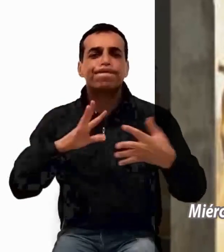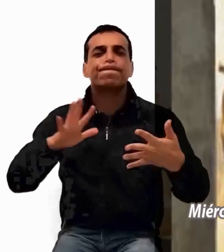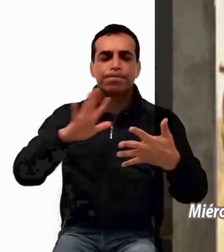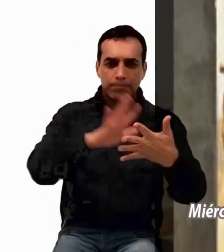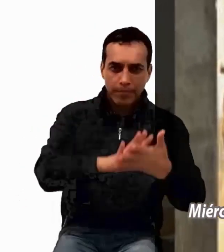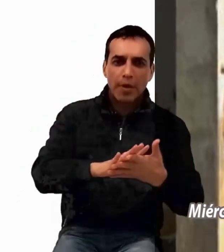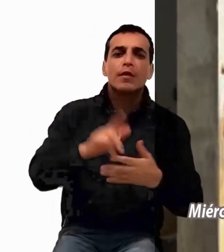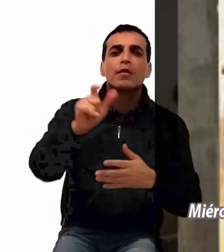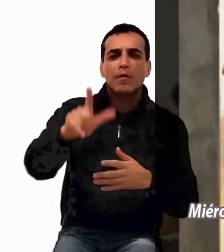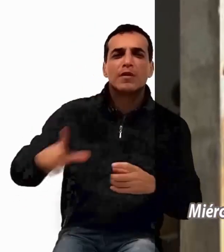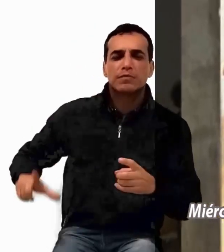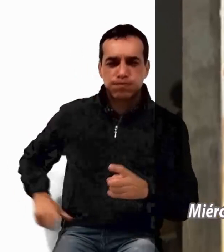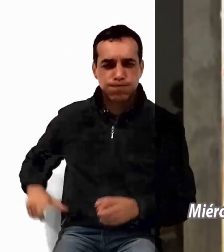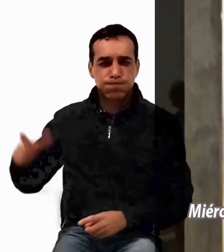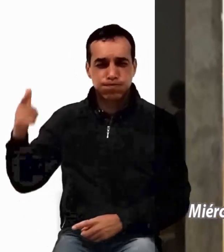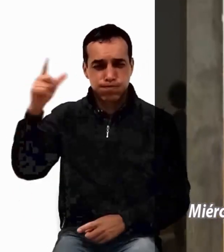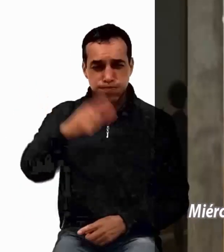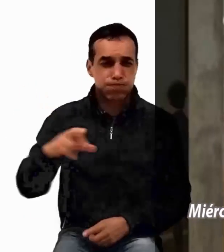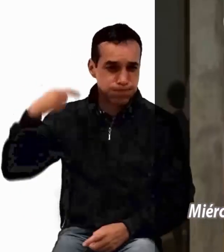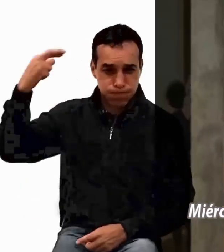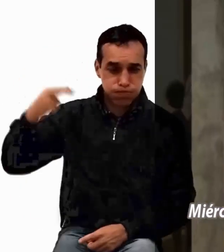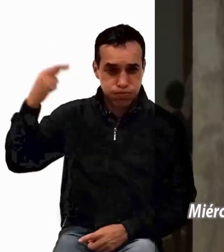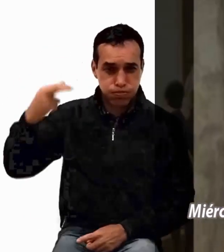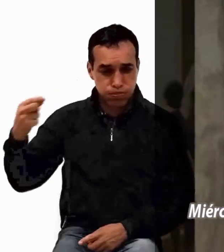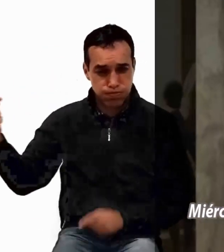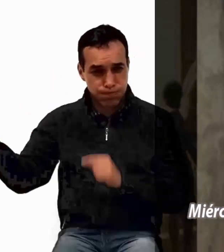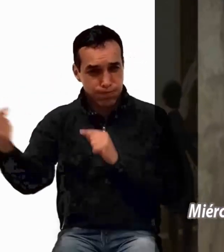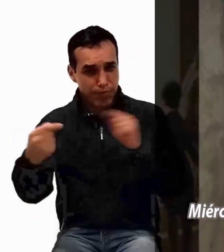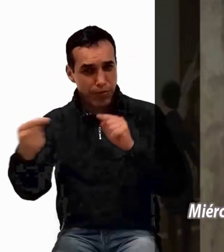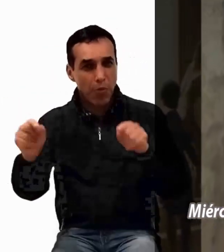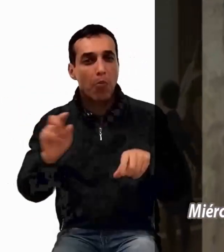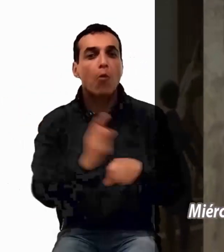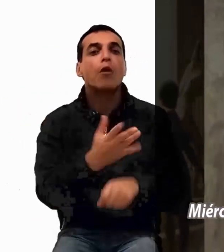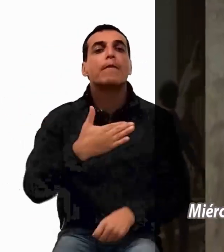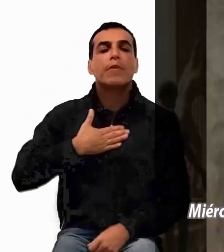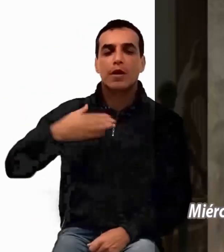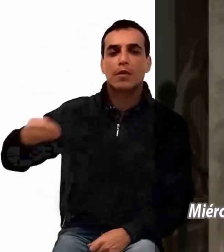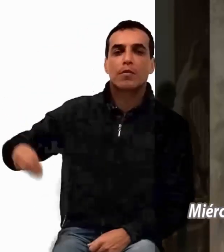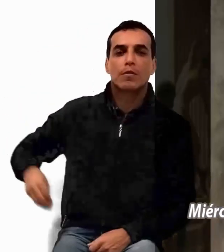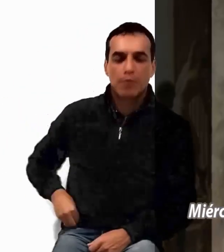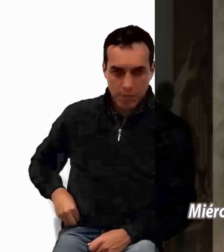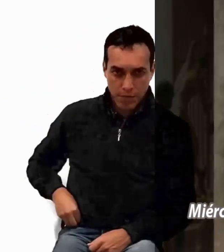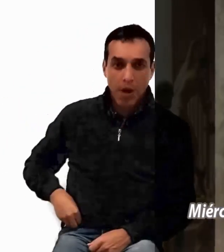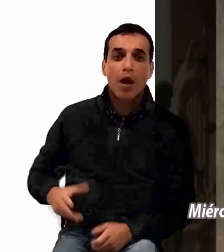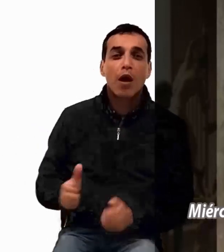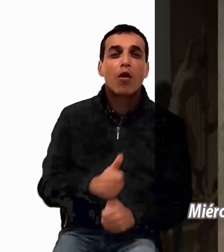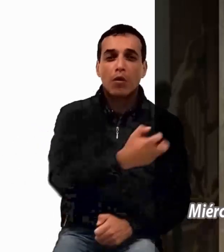reyes y gobernadores por causa mía. Con esto, ustedes darán testimonio de mí.